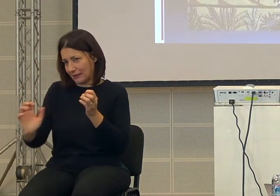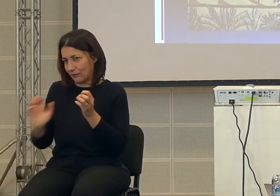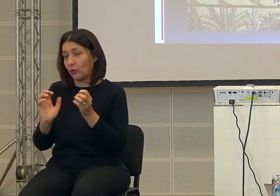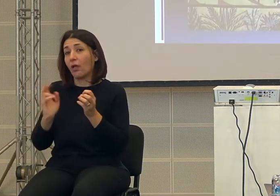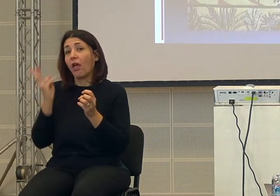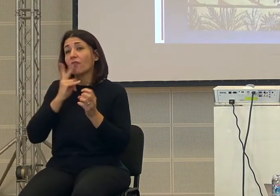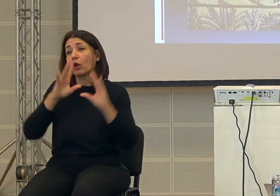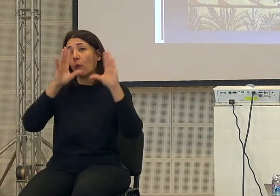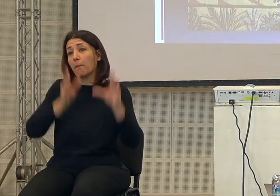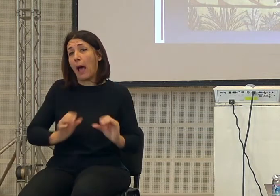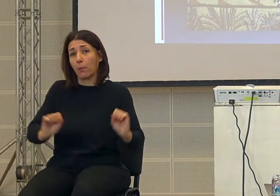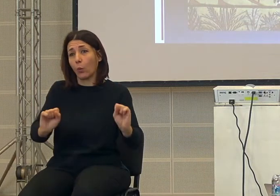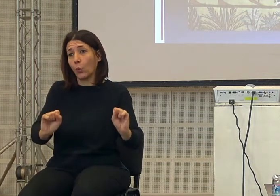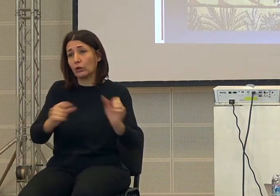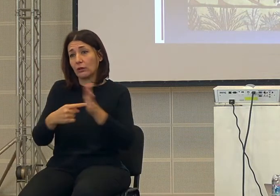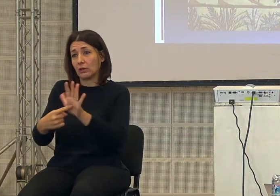i mammut li hanno fatti.